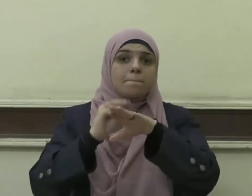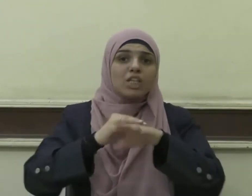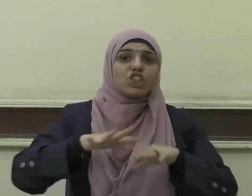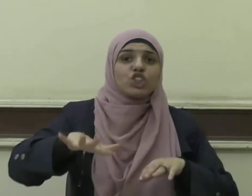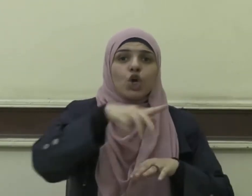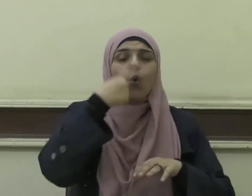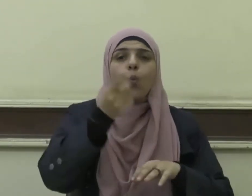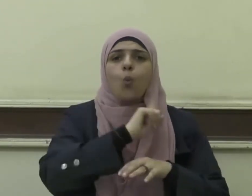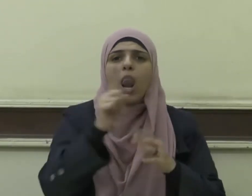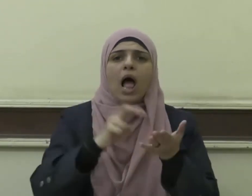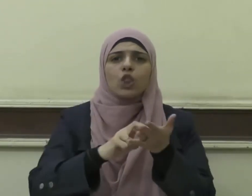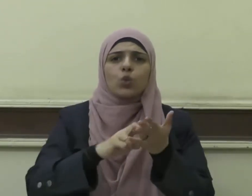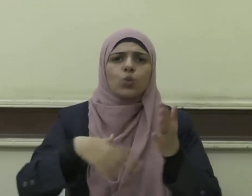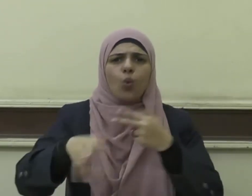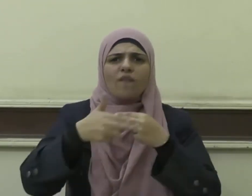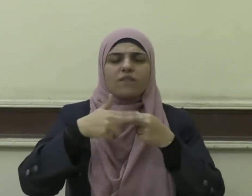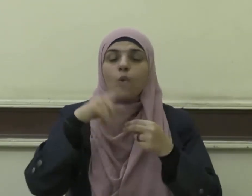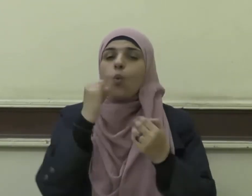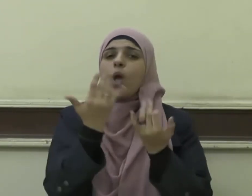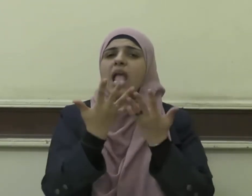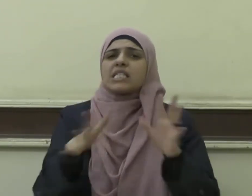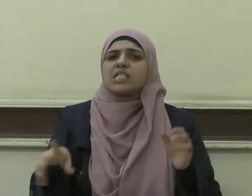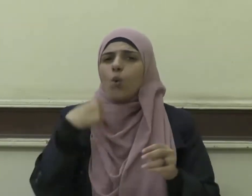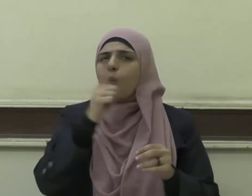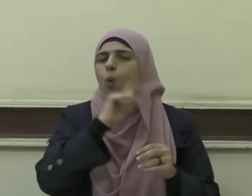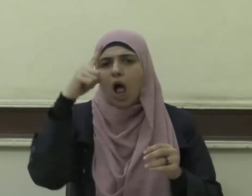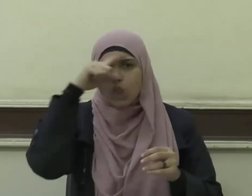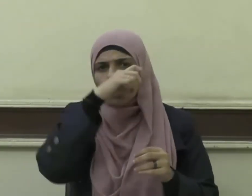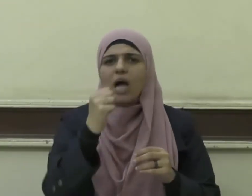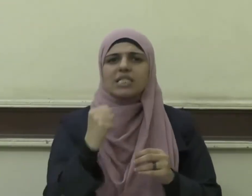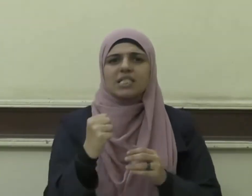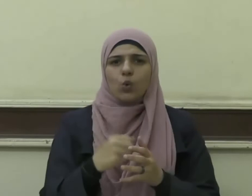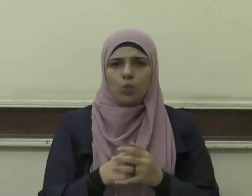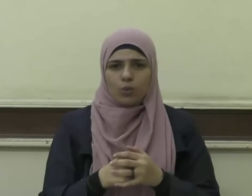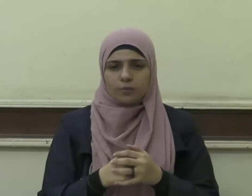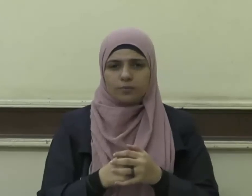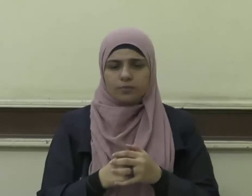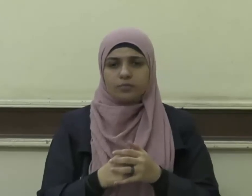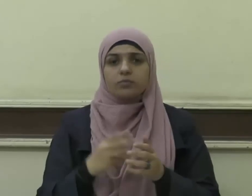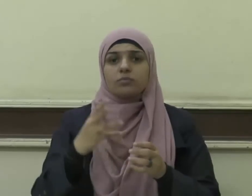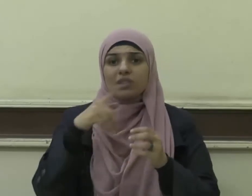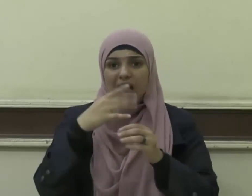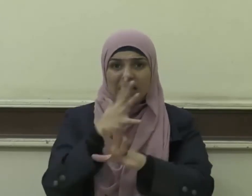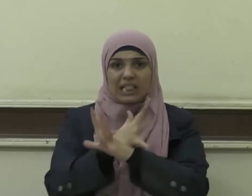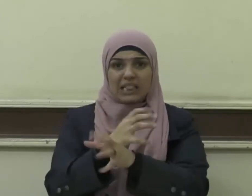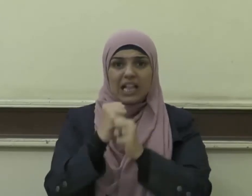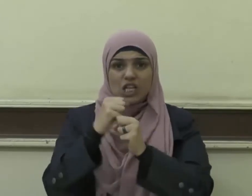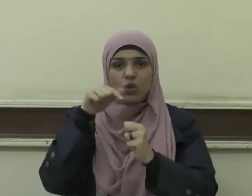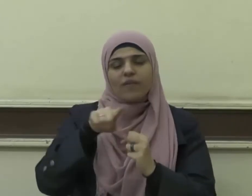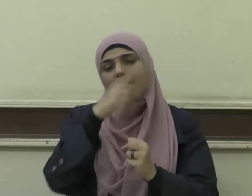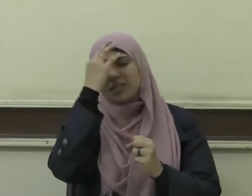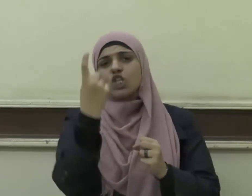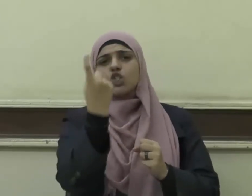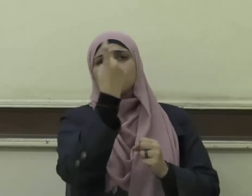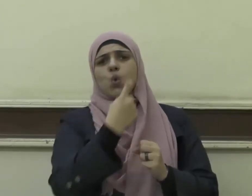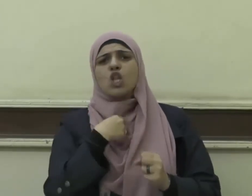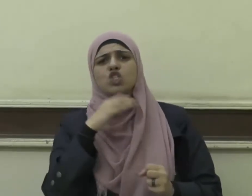تُنَفِّرُوا وَيَسِّرُوا وَلَا تُعَسِّرُوا فالتشدُّد في الفتاوى يُخالِفُ